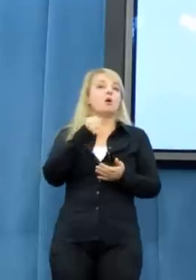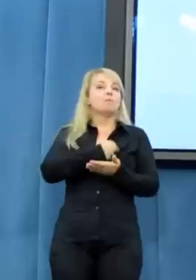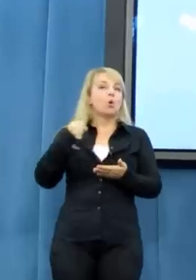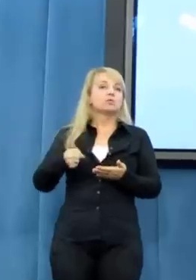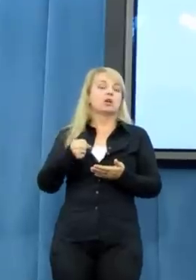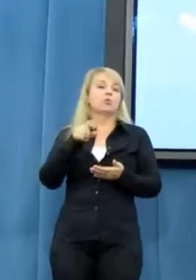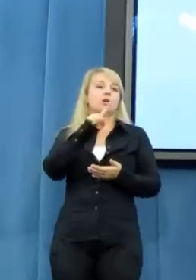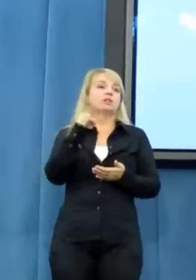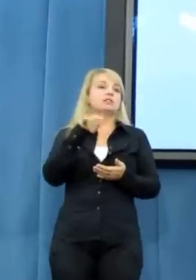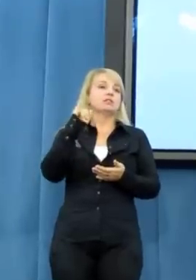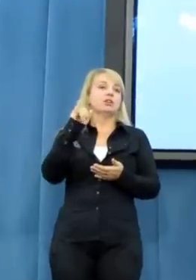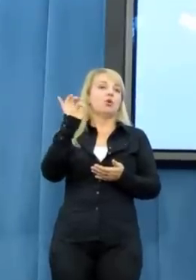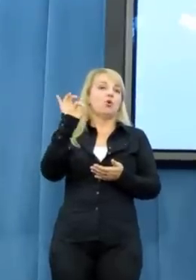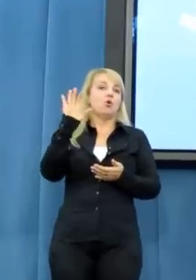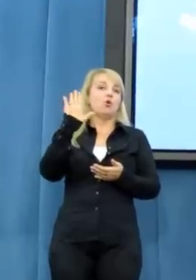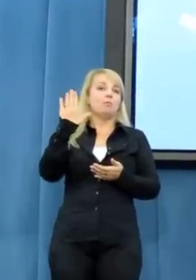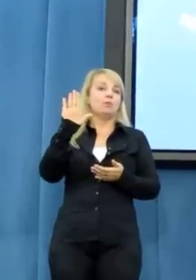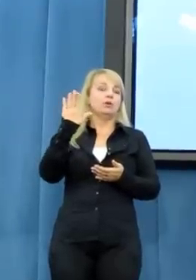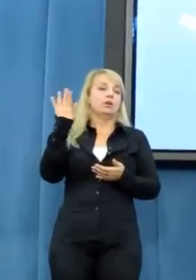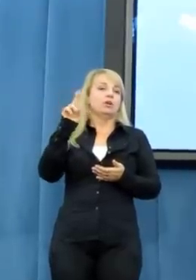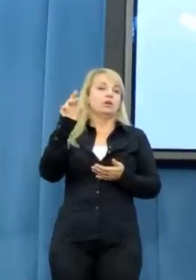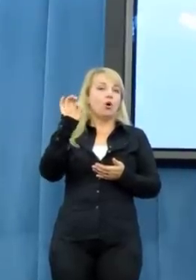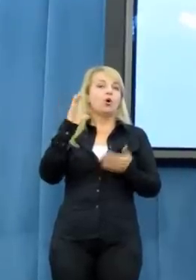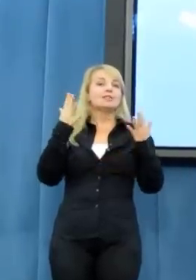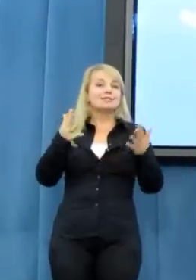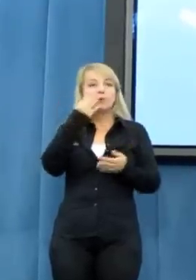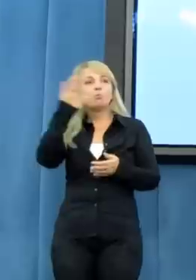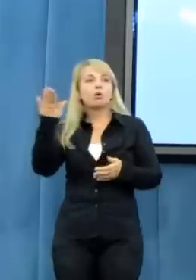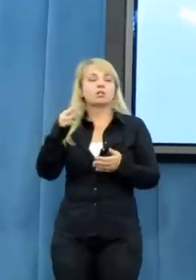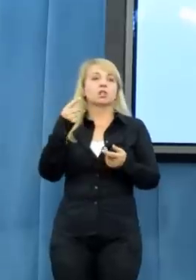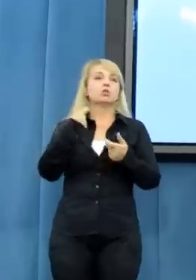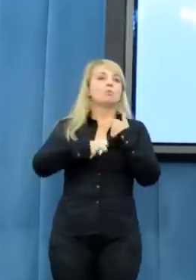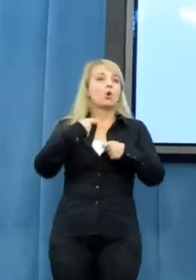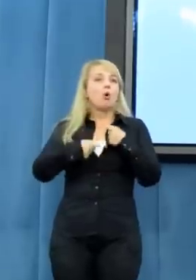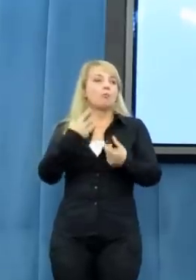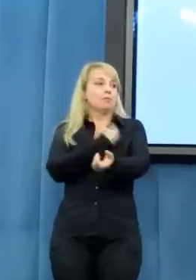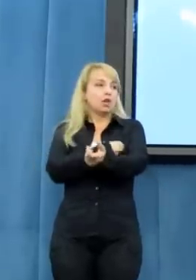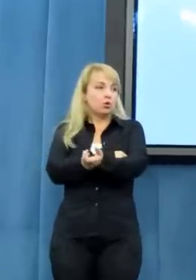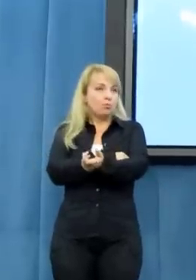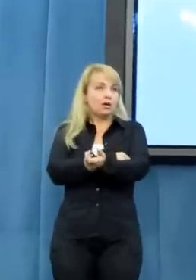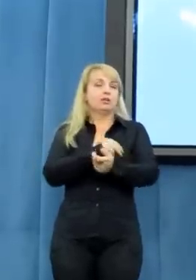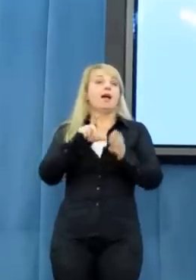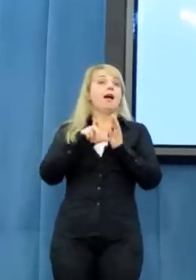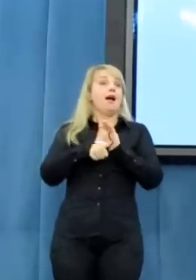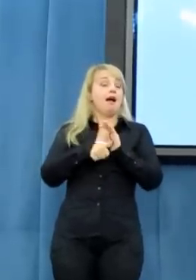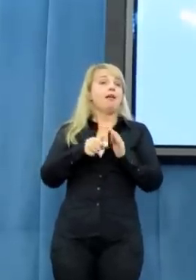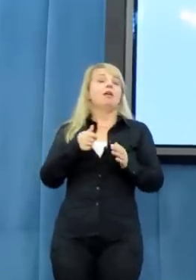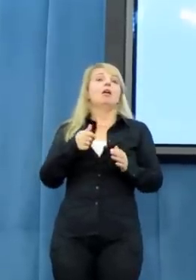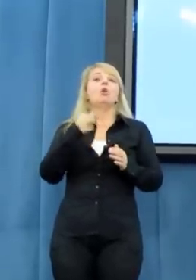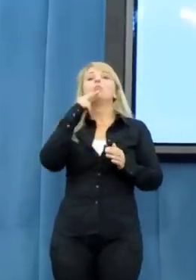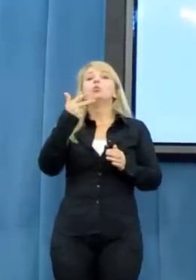chce zwrócić uwagę na poważny problem, problem narkomanii, ale twierdzenie, że KORA